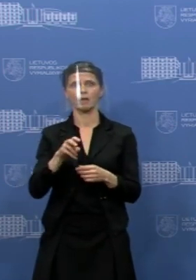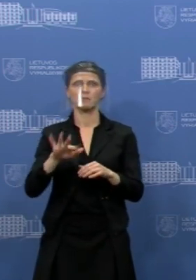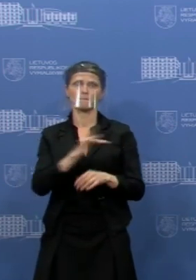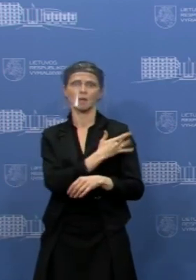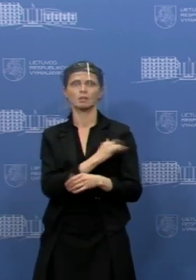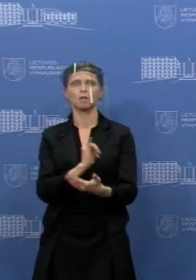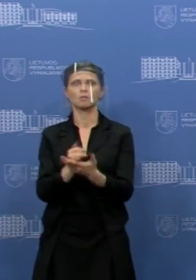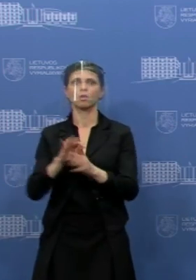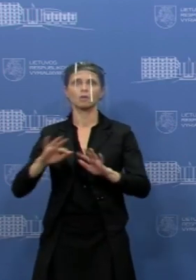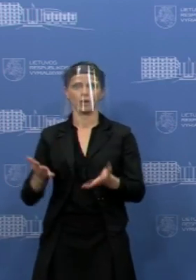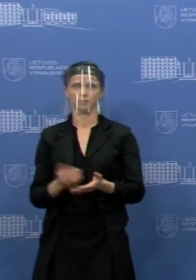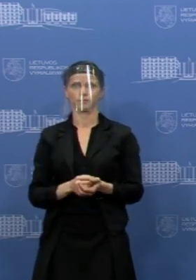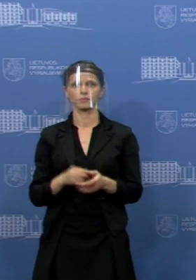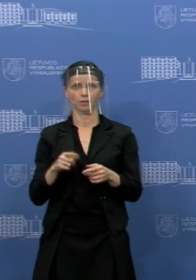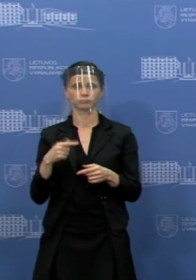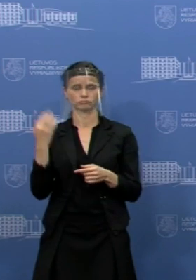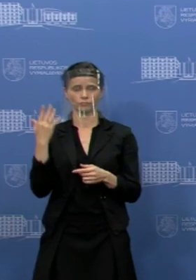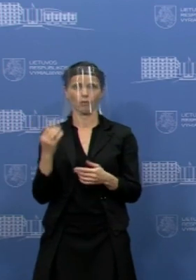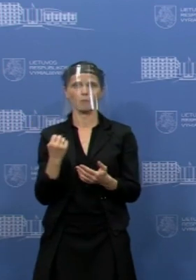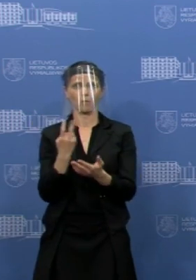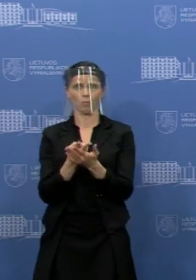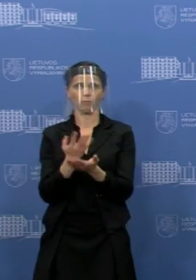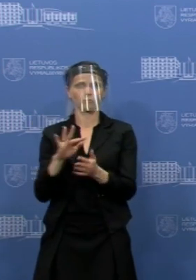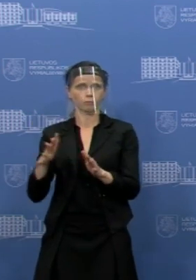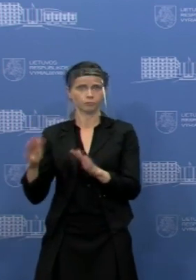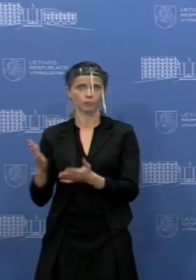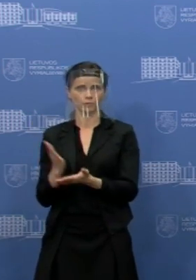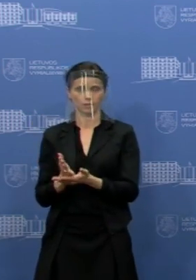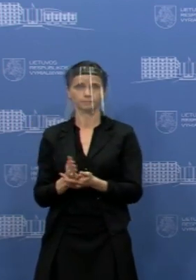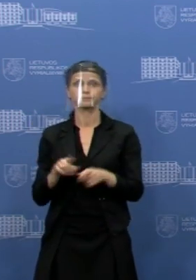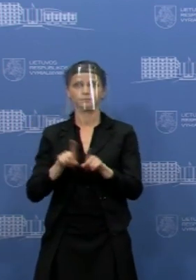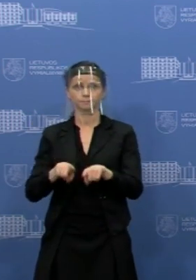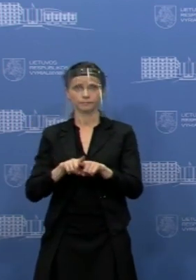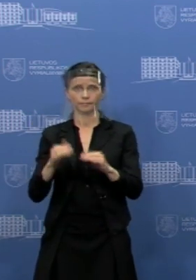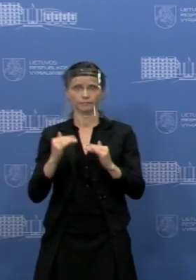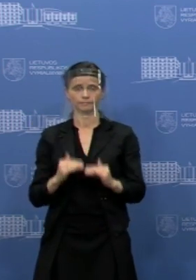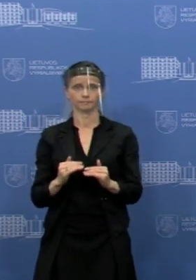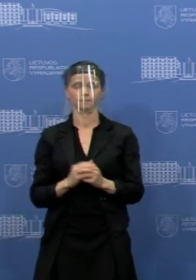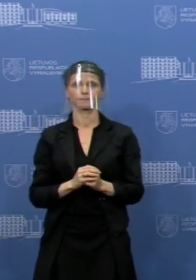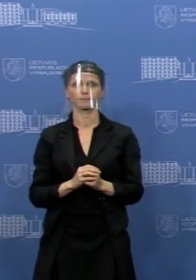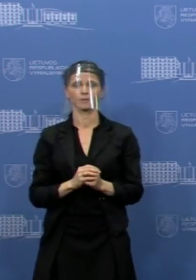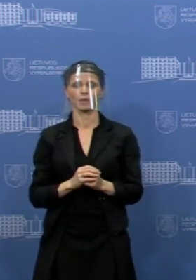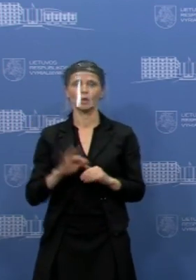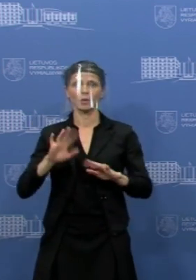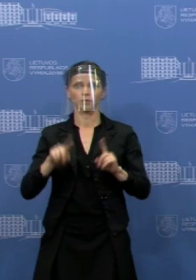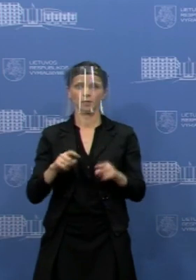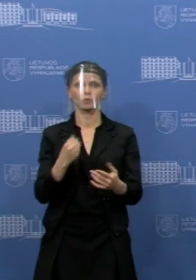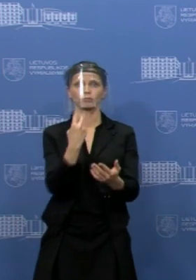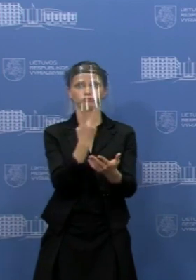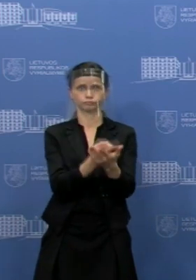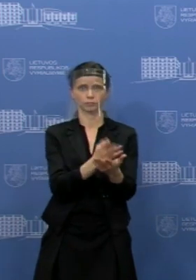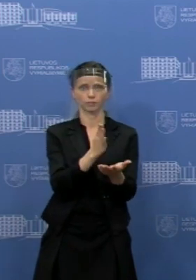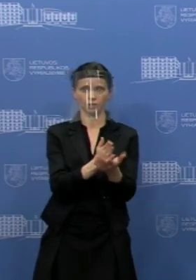paslaugas stacionarinės, turiu galvoje. Taip pat, aišku, yra draudimas lankyti pacientus išskyrus